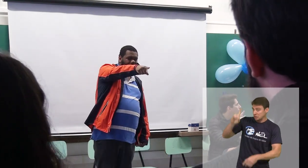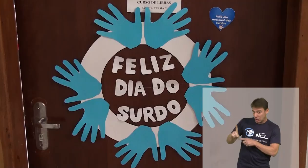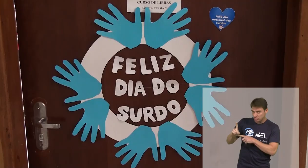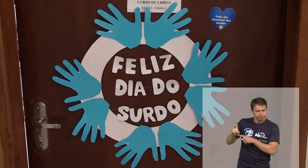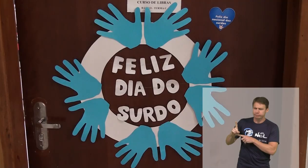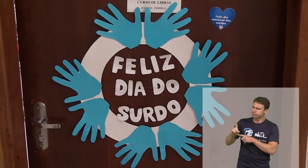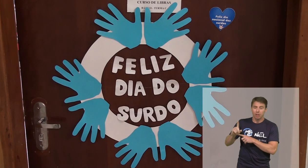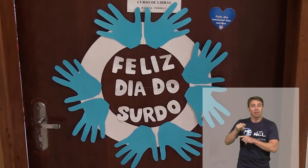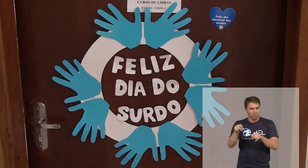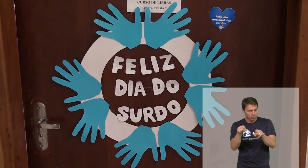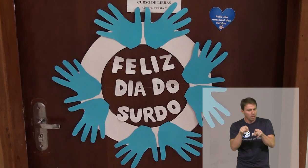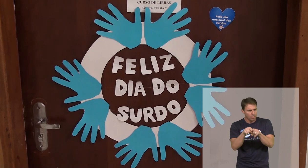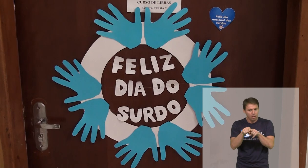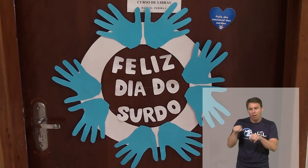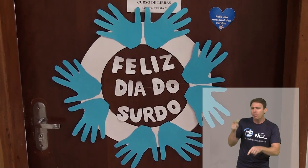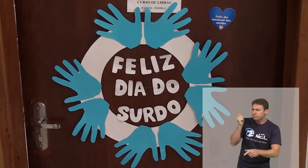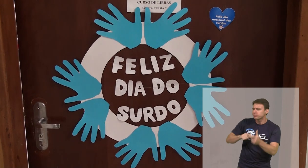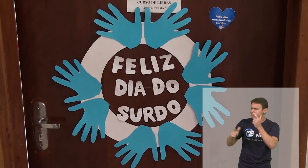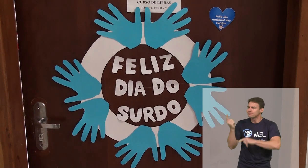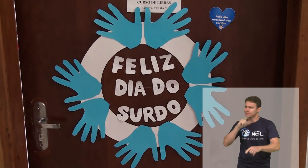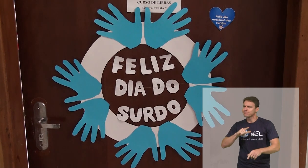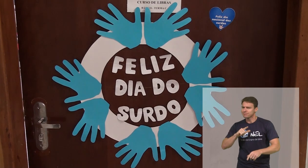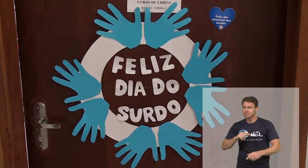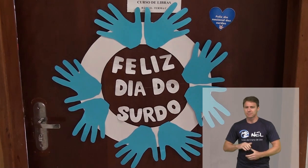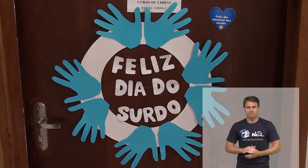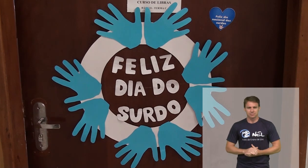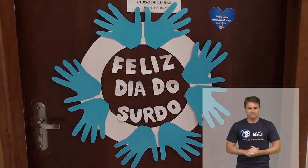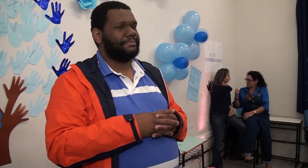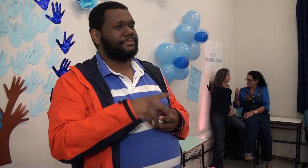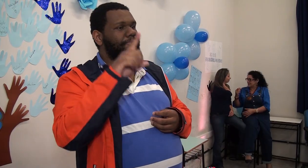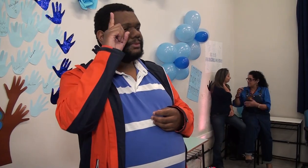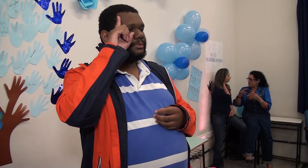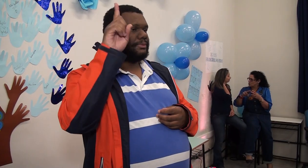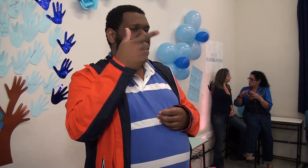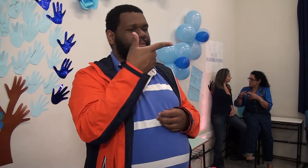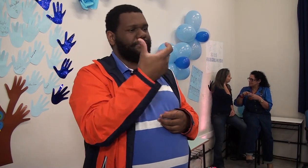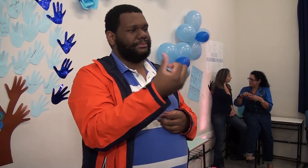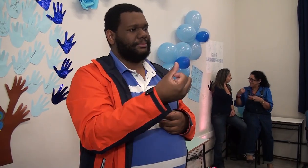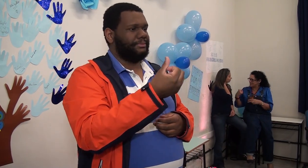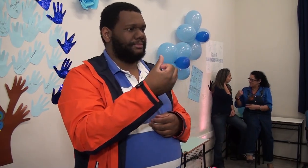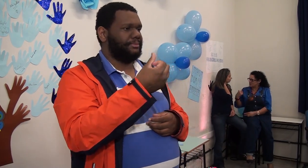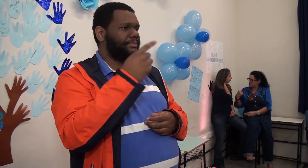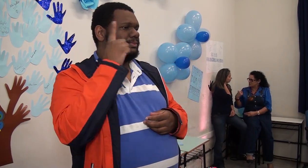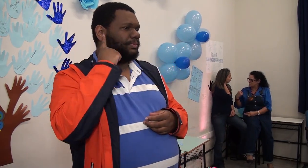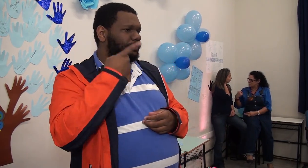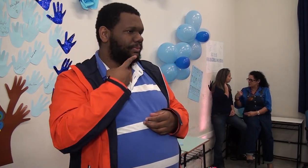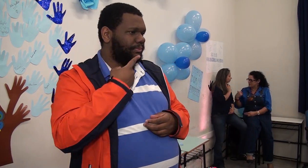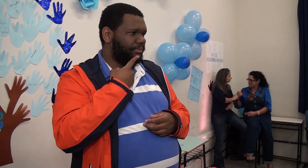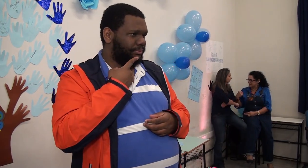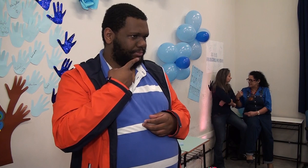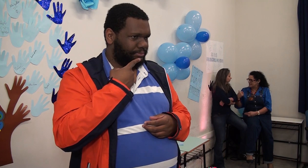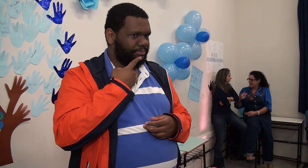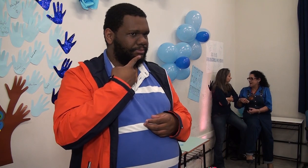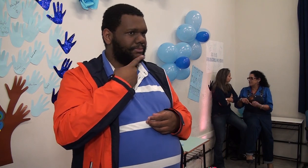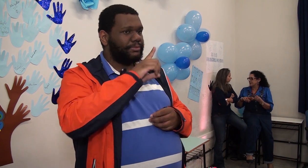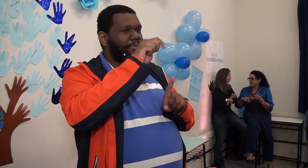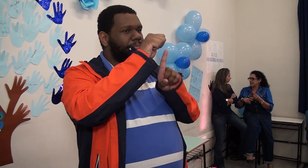A data também representa muitas conquistas. O dia 26, que é o Dia do Surdo, no mês de